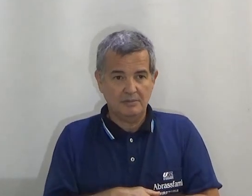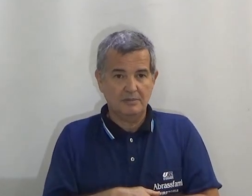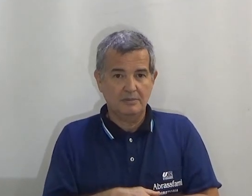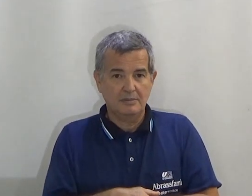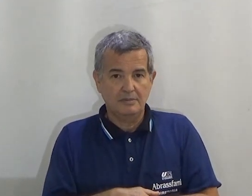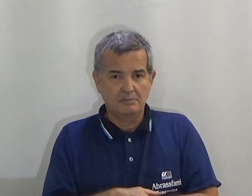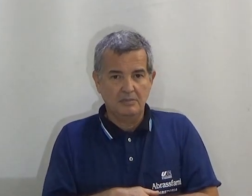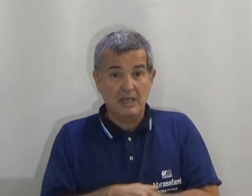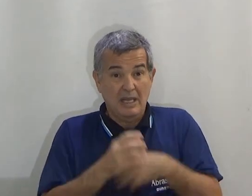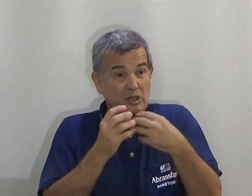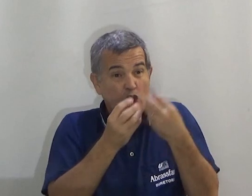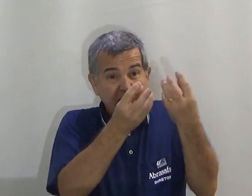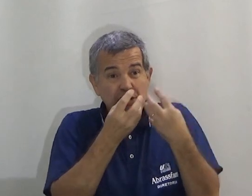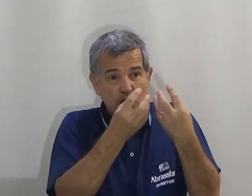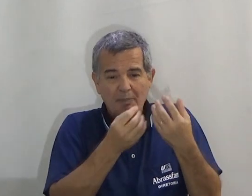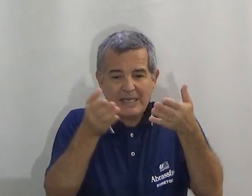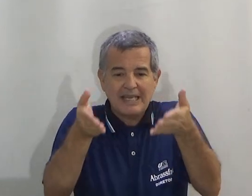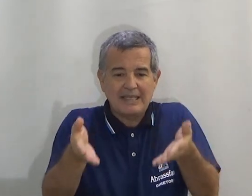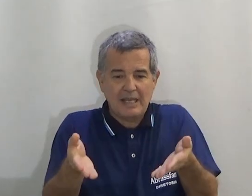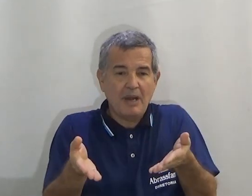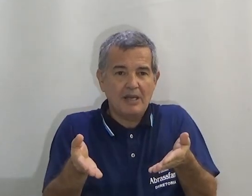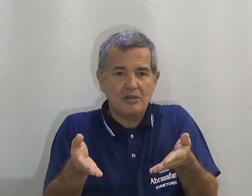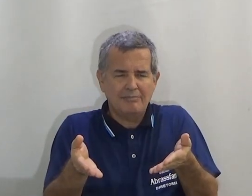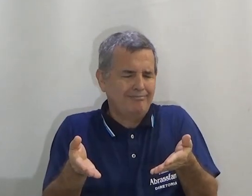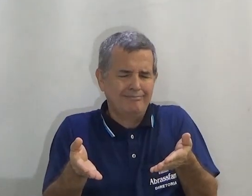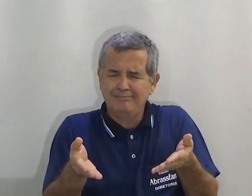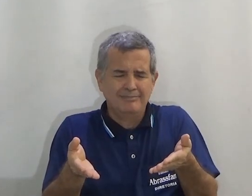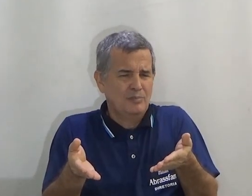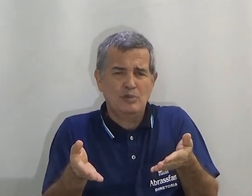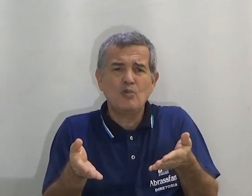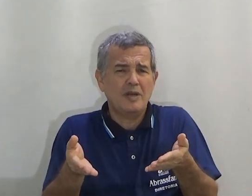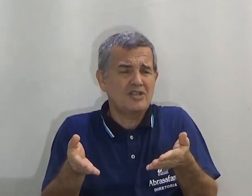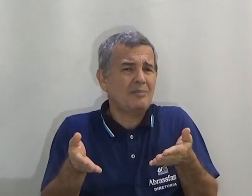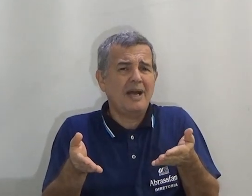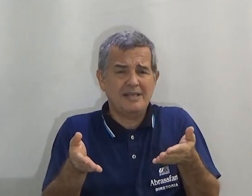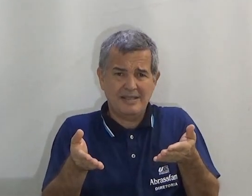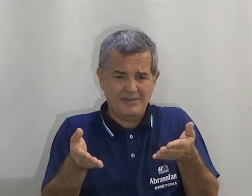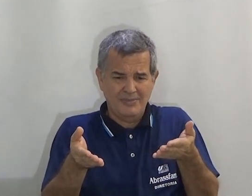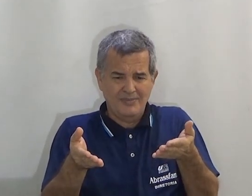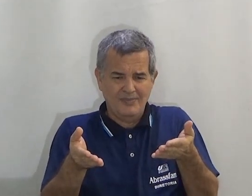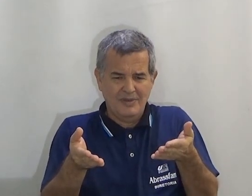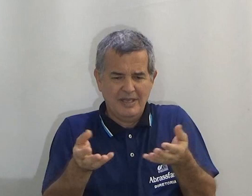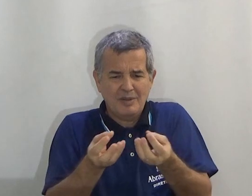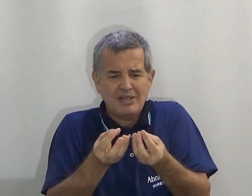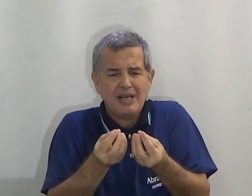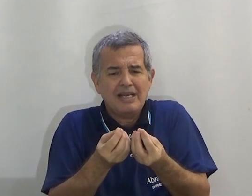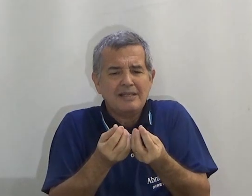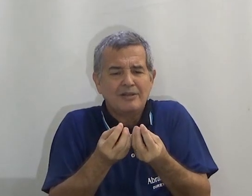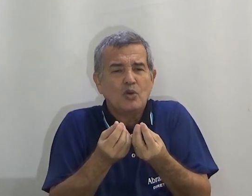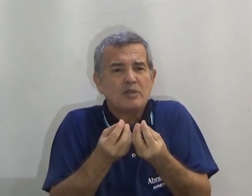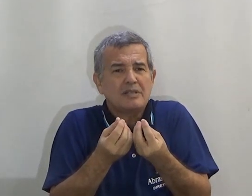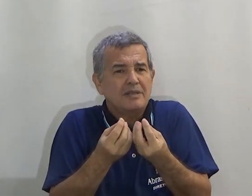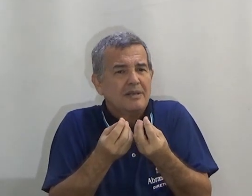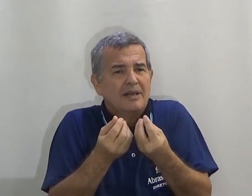Pronto. Só isso representa essa imagem? Nunca. Jamais. Essa imagem